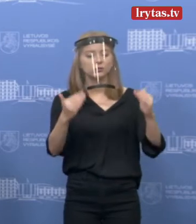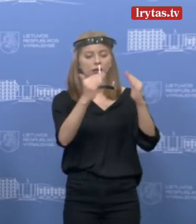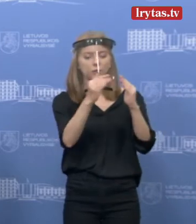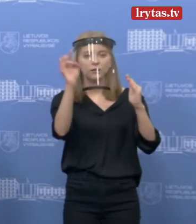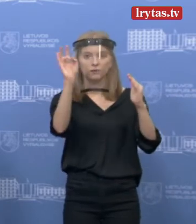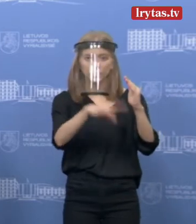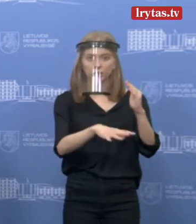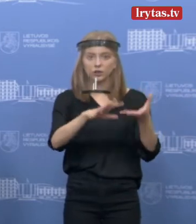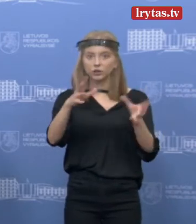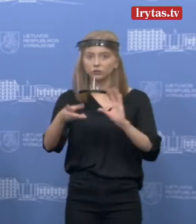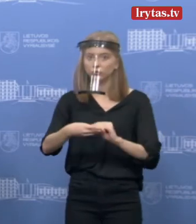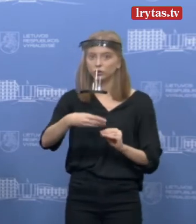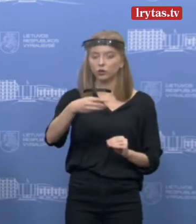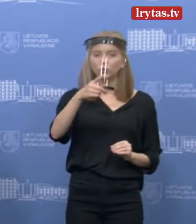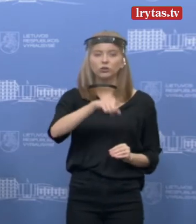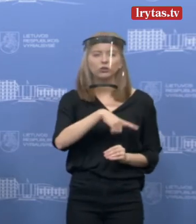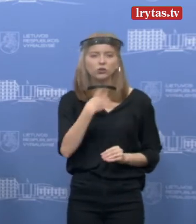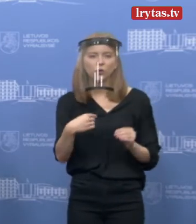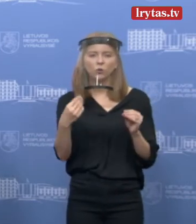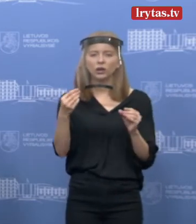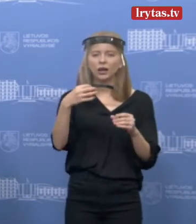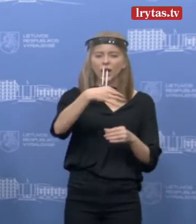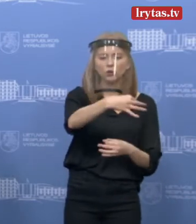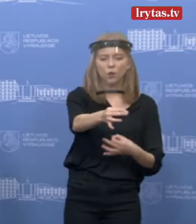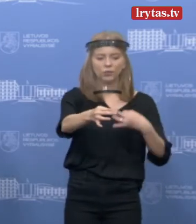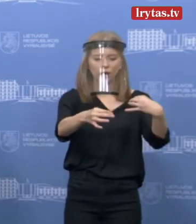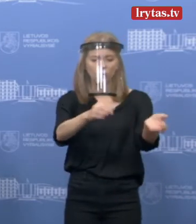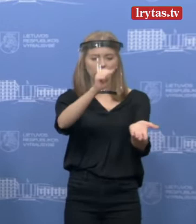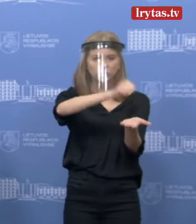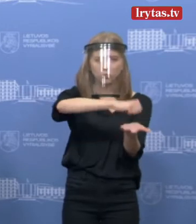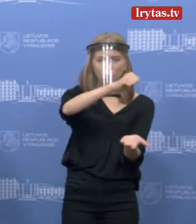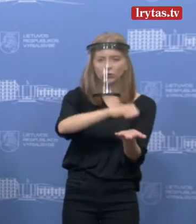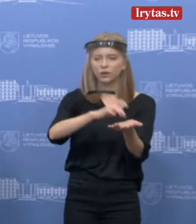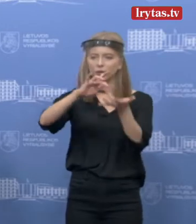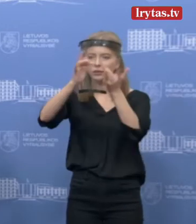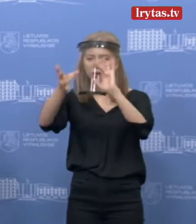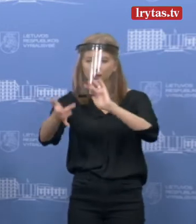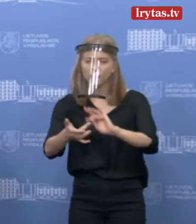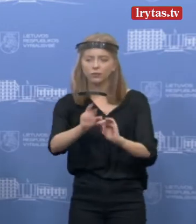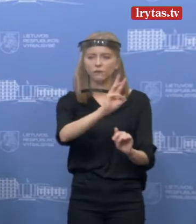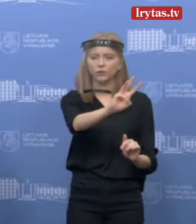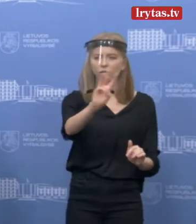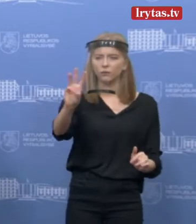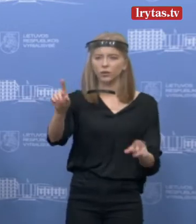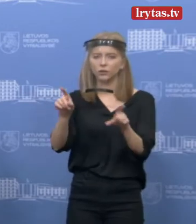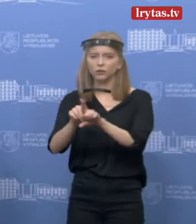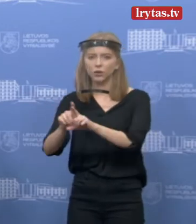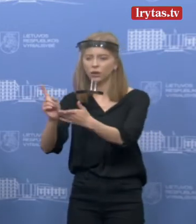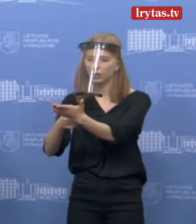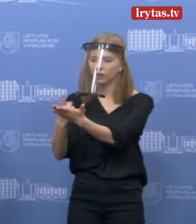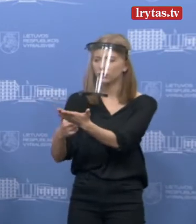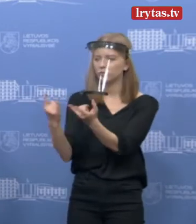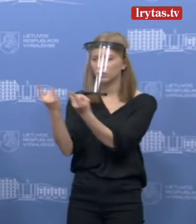kelias dešimt žiniaslaidos priemonių. Rajonines spaudos, nacionalines spaudos, interneto portalų. Ir iš tikrųjų, na,